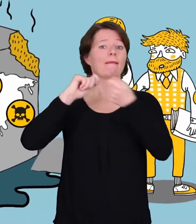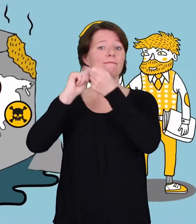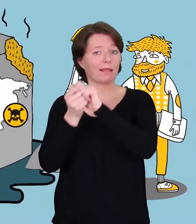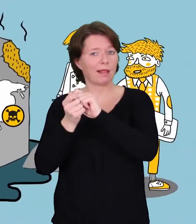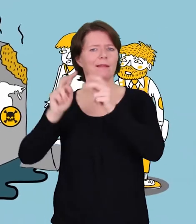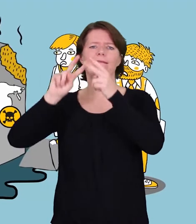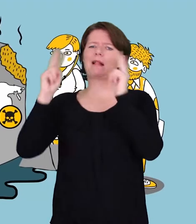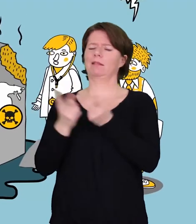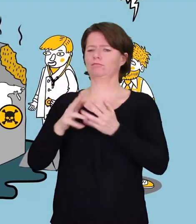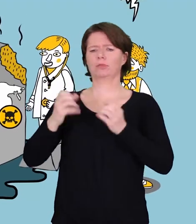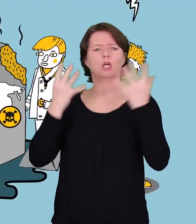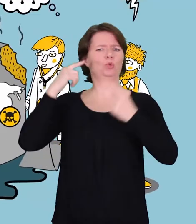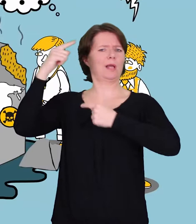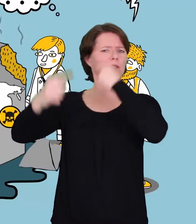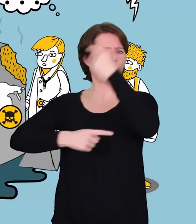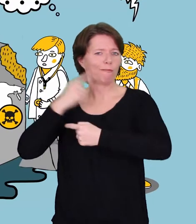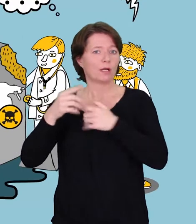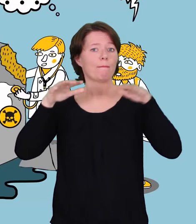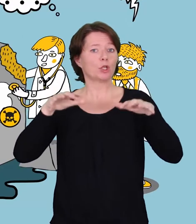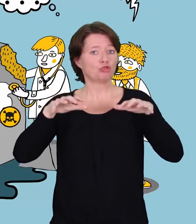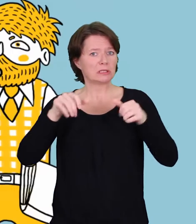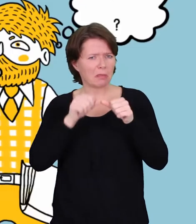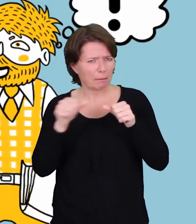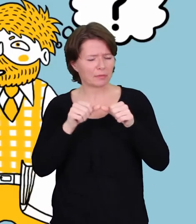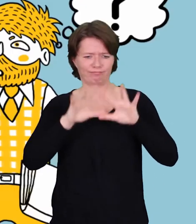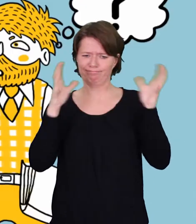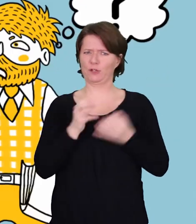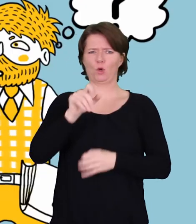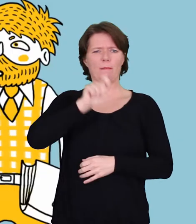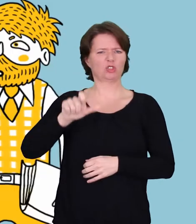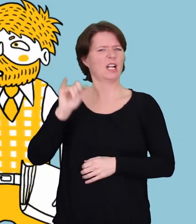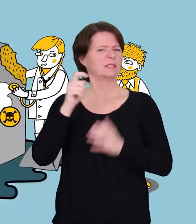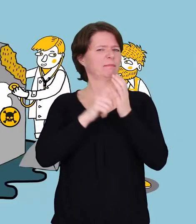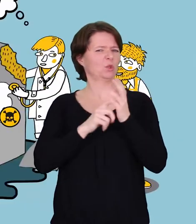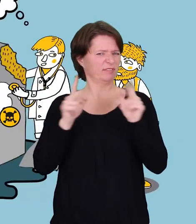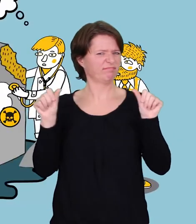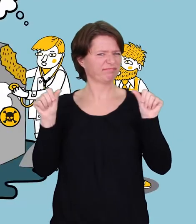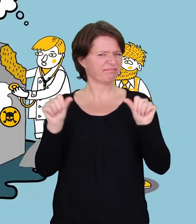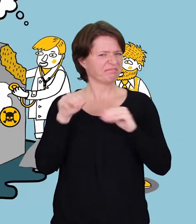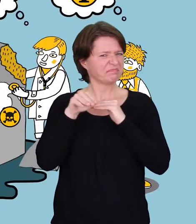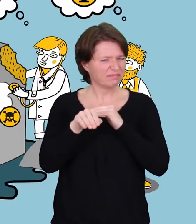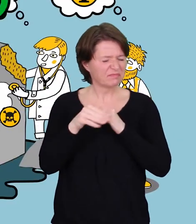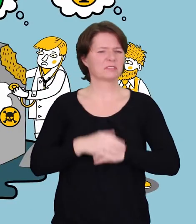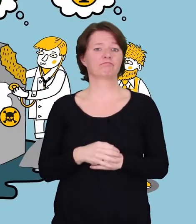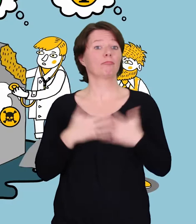Verschlechterung der Lebensbedingungen vieler Menschen – wie schaffen wir den grundlegenden Strukturwandel hin zu einer nachhaltigen und umweltverträglichen